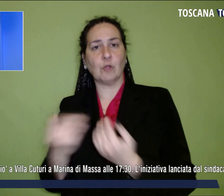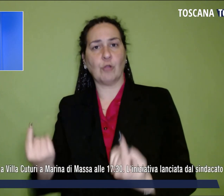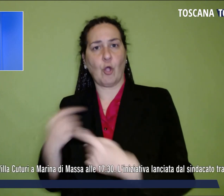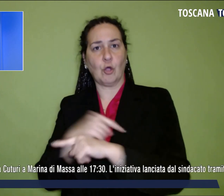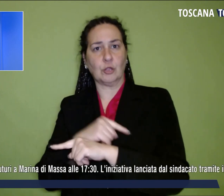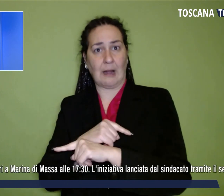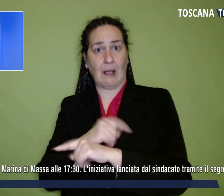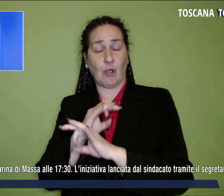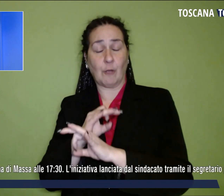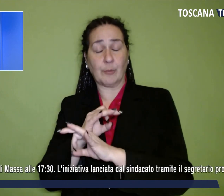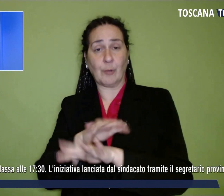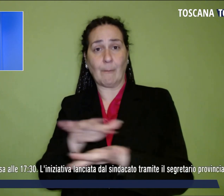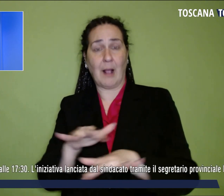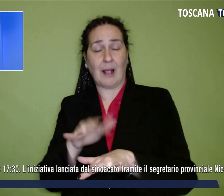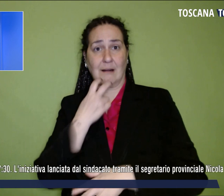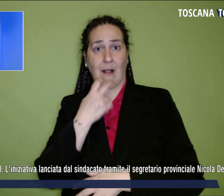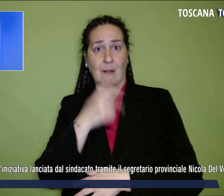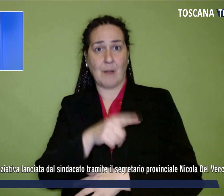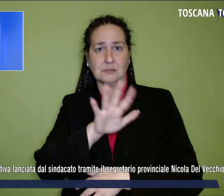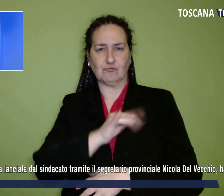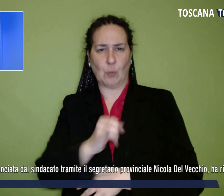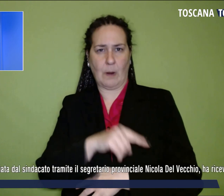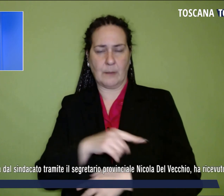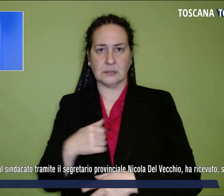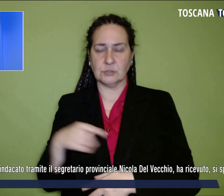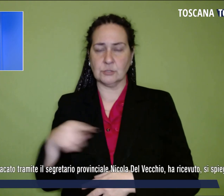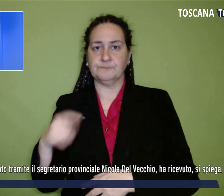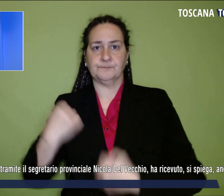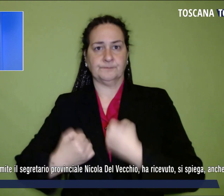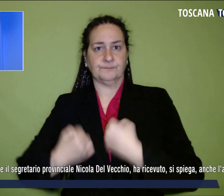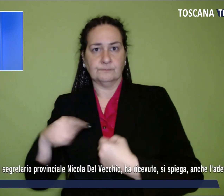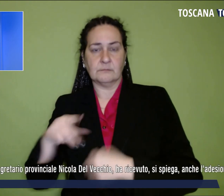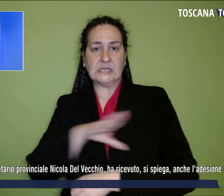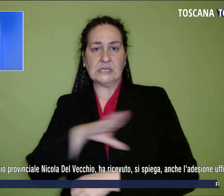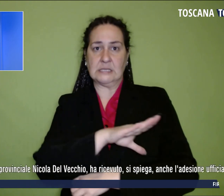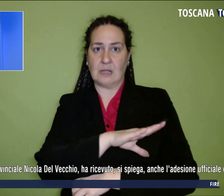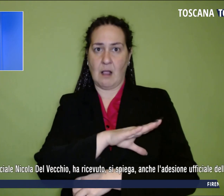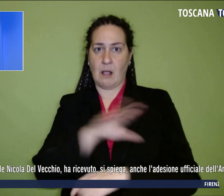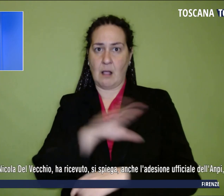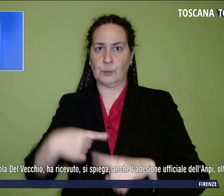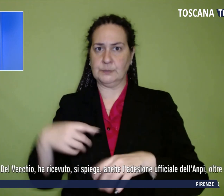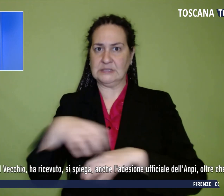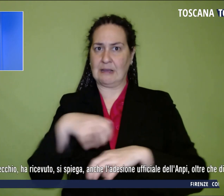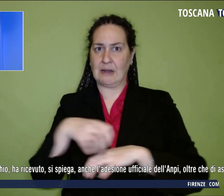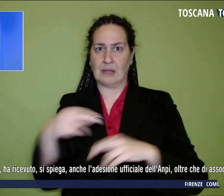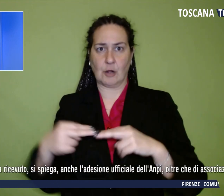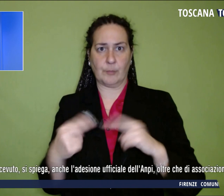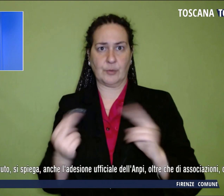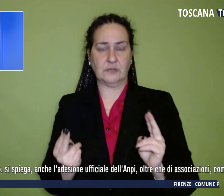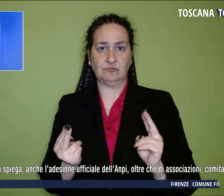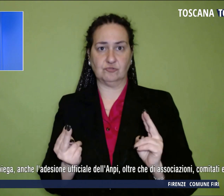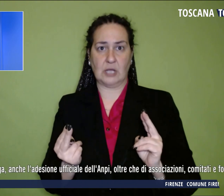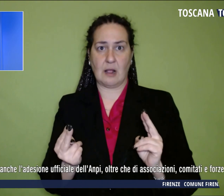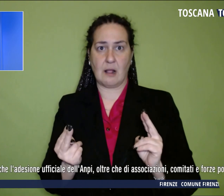che avverrà intorno alle 17.30. L'iniziativa, lanciata dal sindacato tramite il segretario provinciale, ha ricevuto, si spiega anche, l